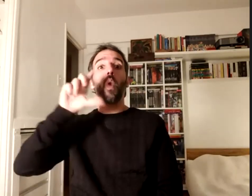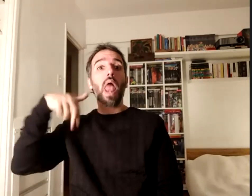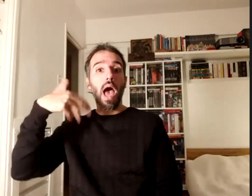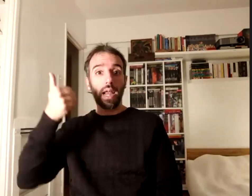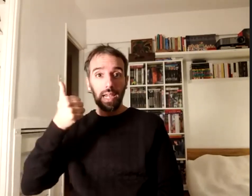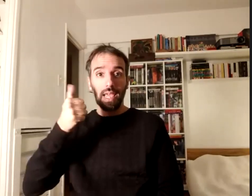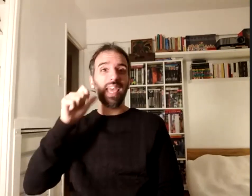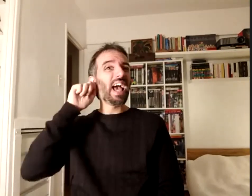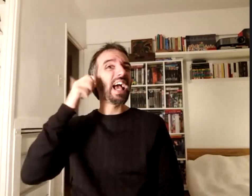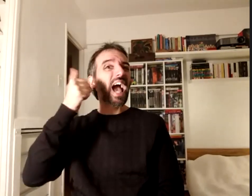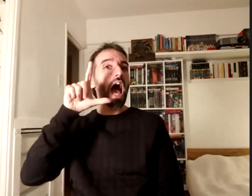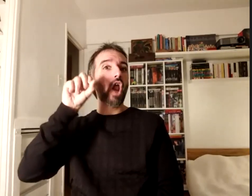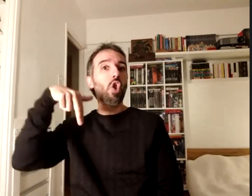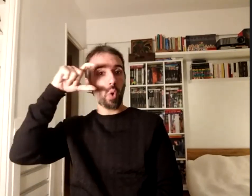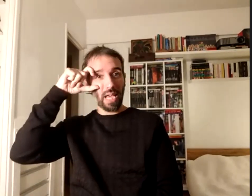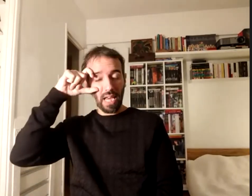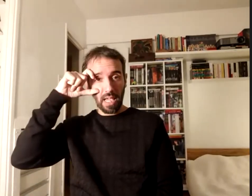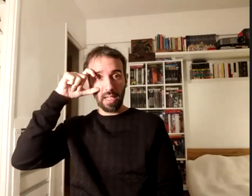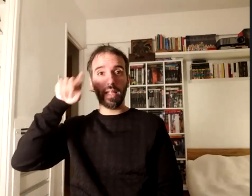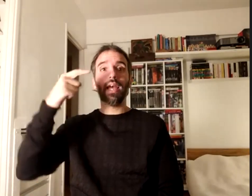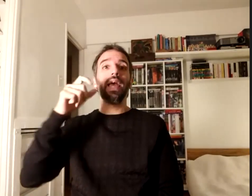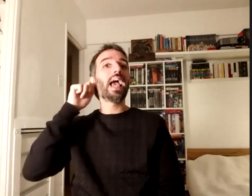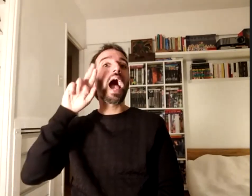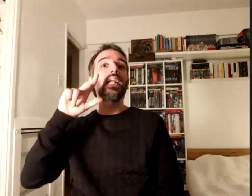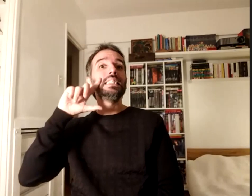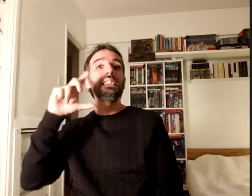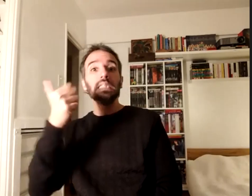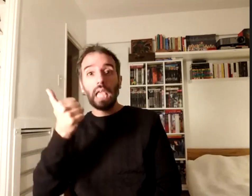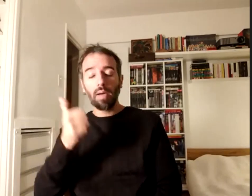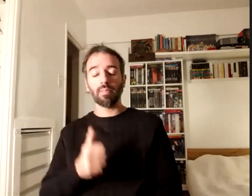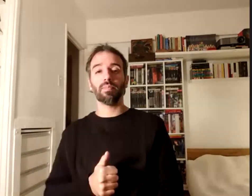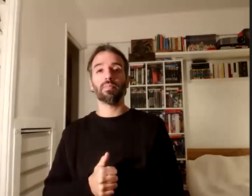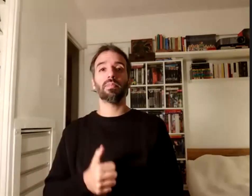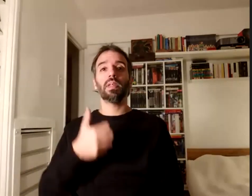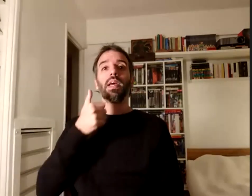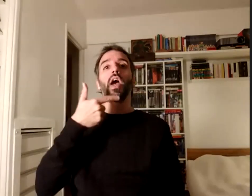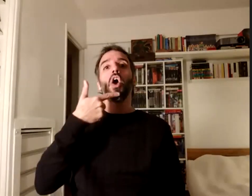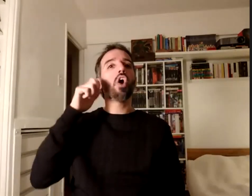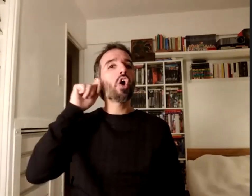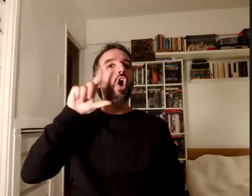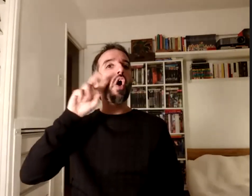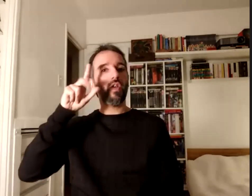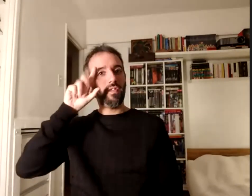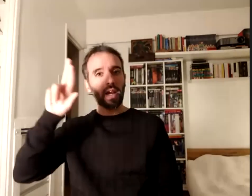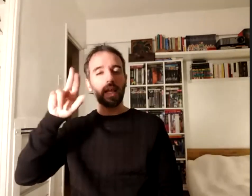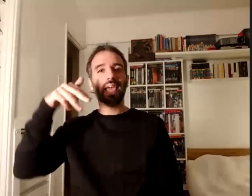Carlos Alexis García Ara Goldberg Marina Heredia Axel Levín